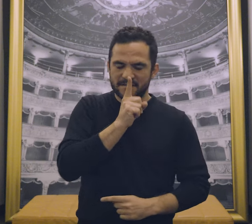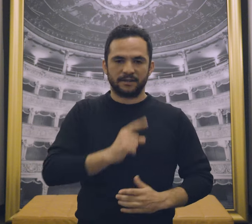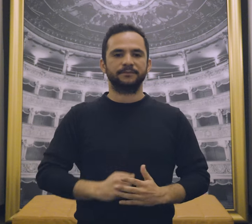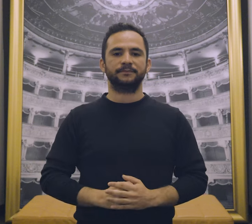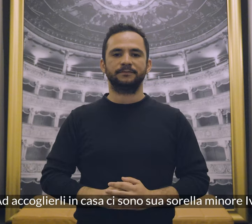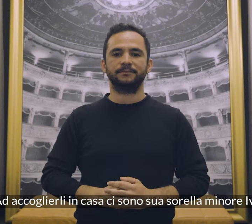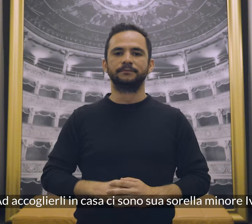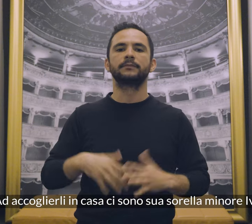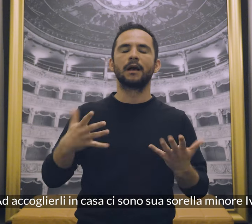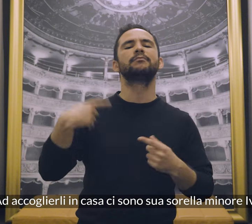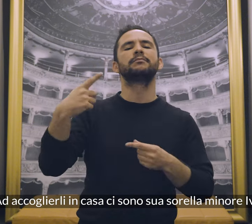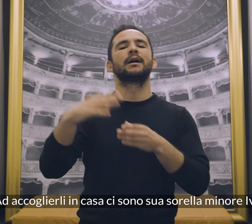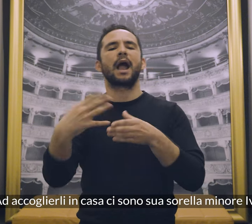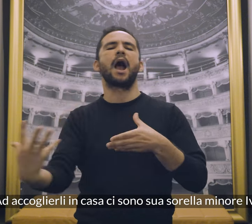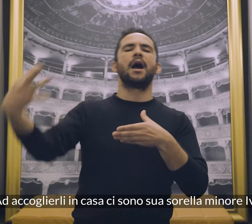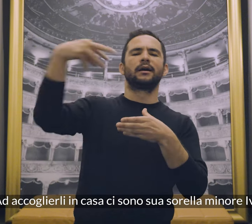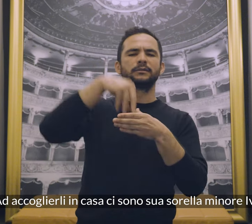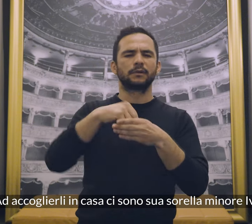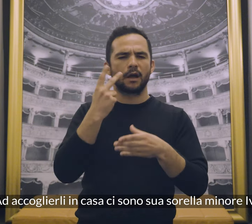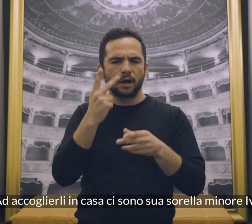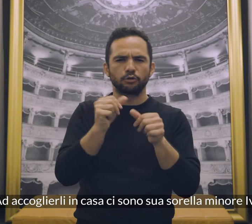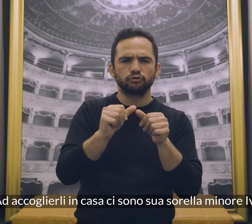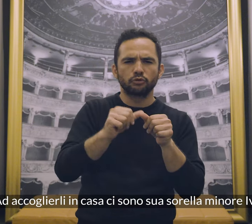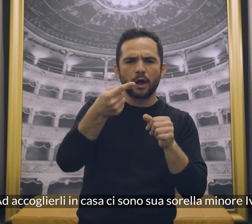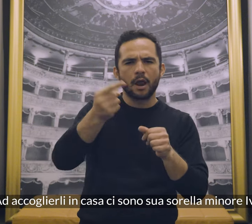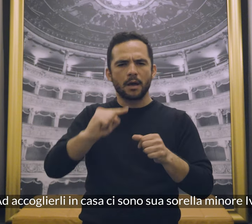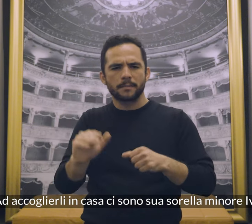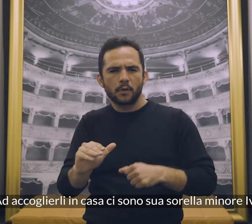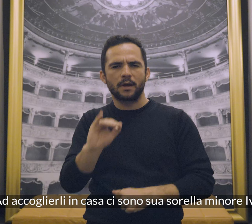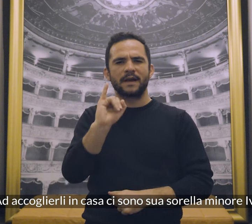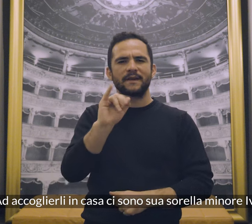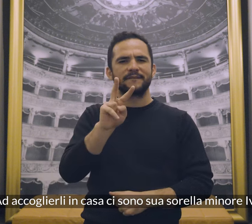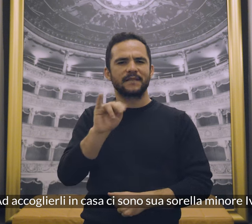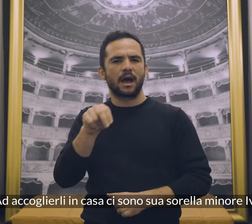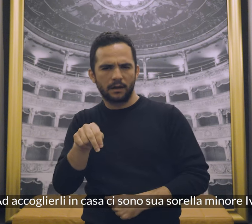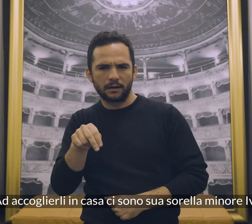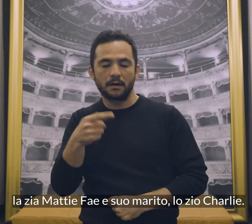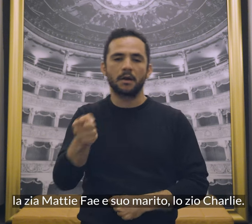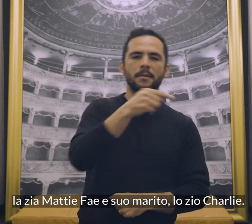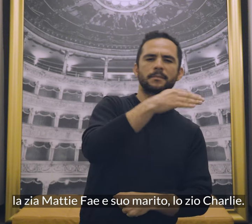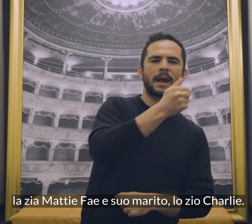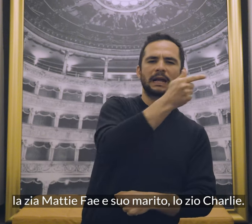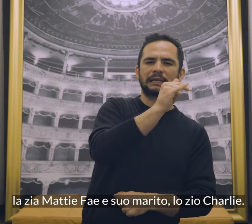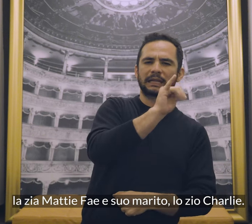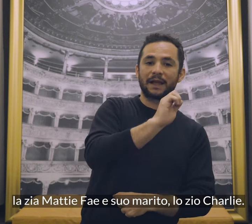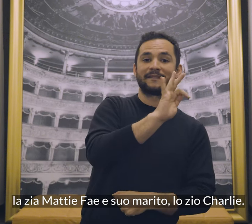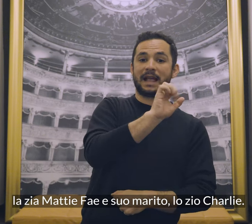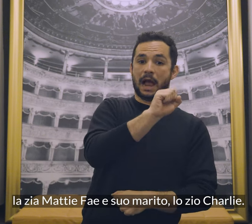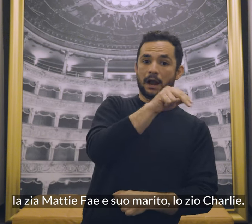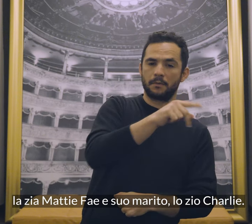Ad accoglierli in casa ci sono sua sorella minore Heidi, la zia Mettifei